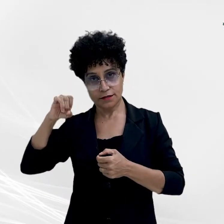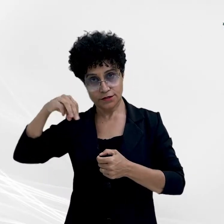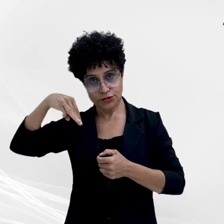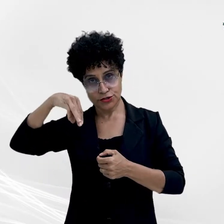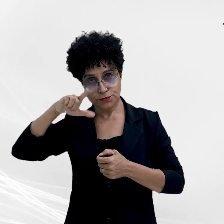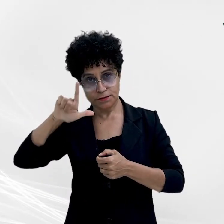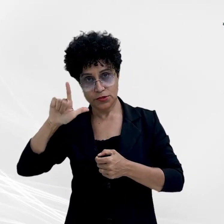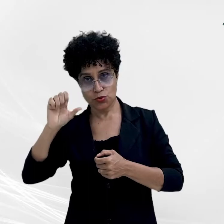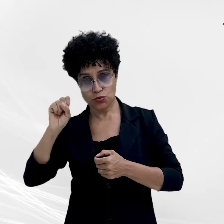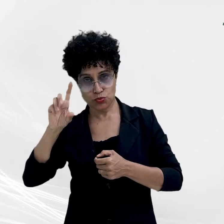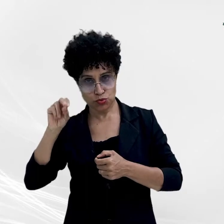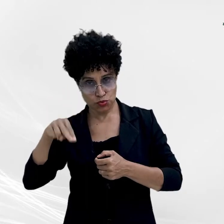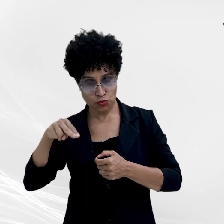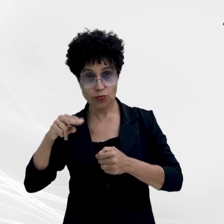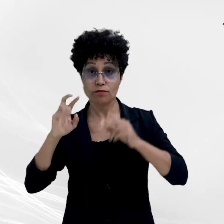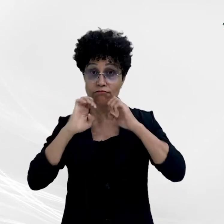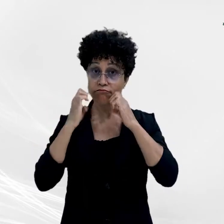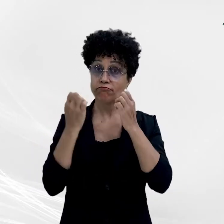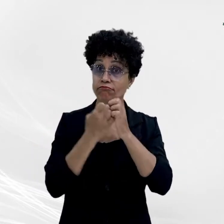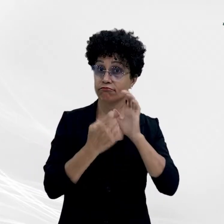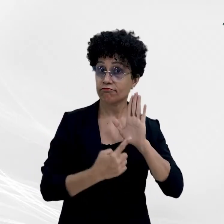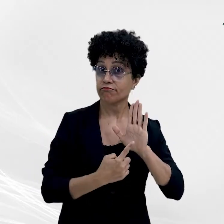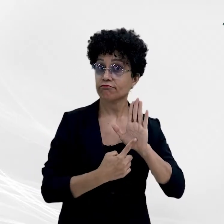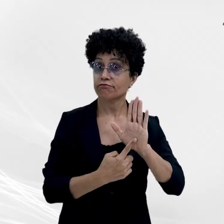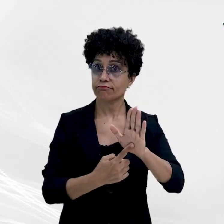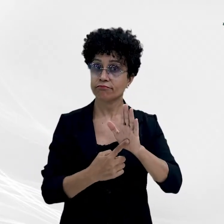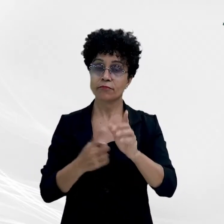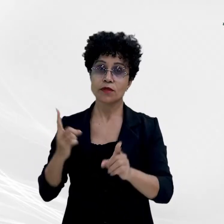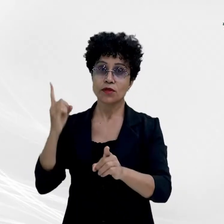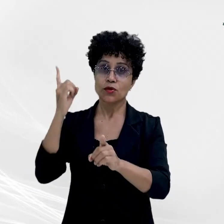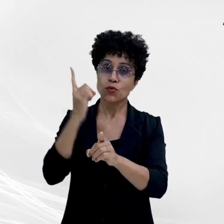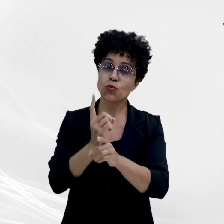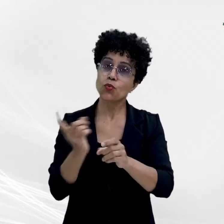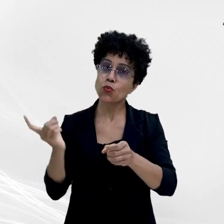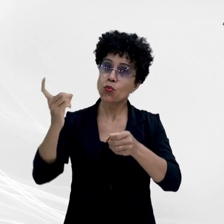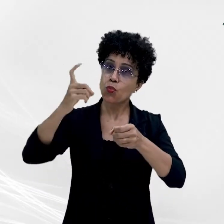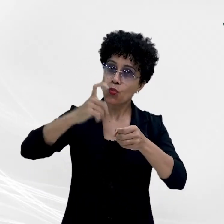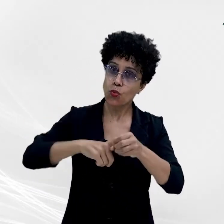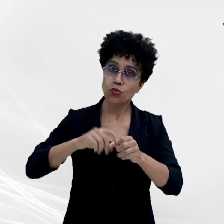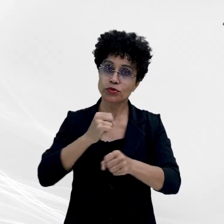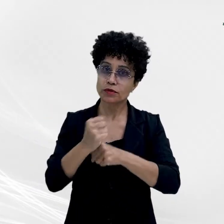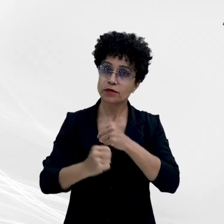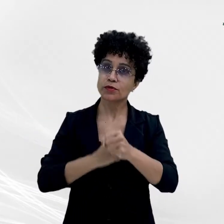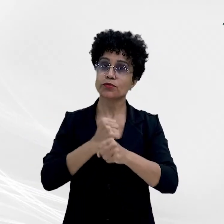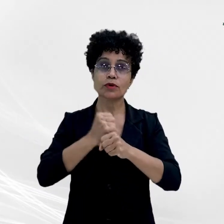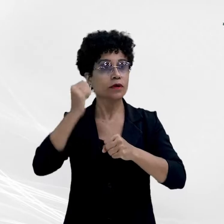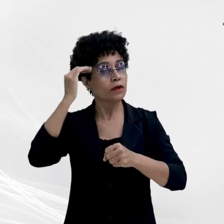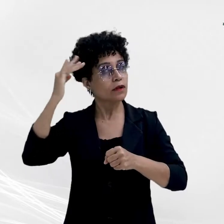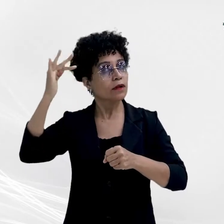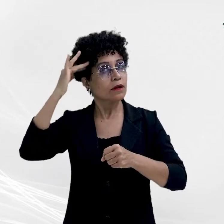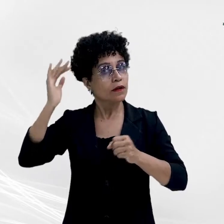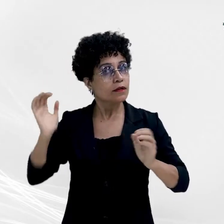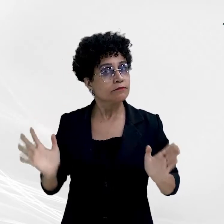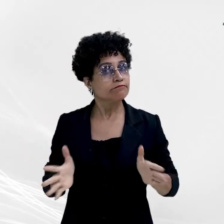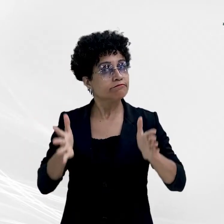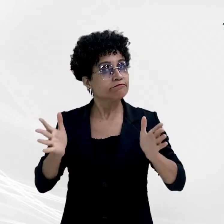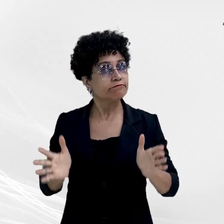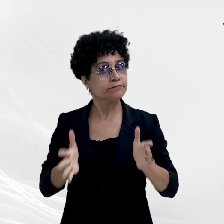representa a retomada do Encontro Anual e visa promover reflexões sobre a resolutividade do